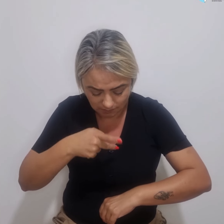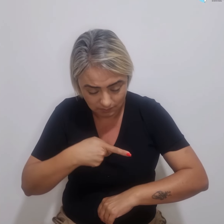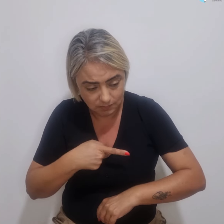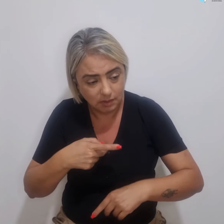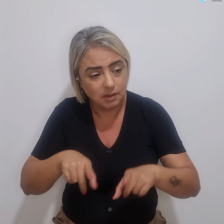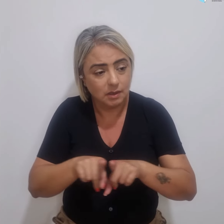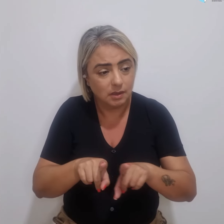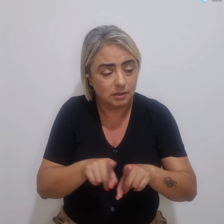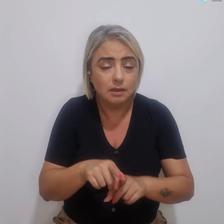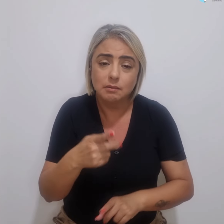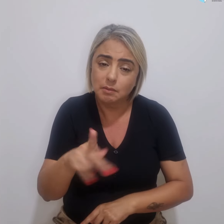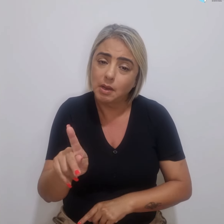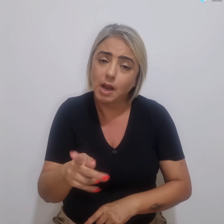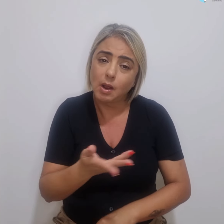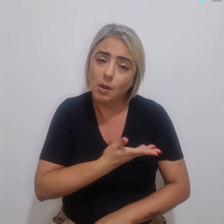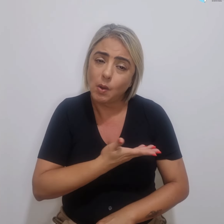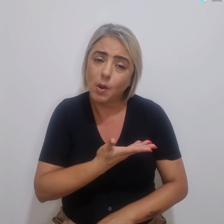para os colegas ao nosso redor.